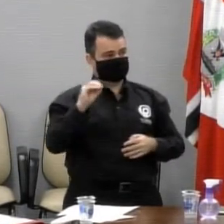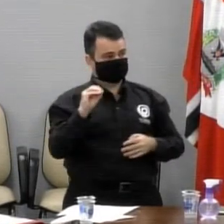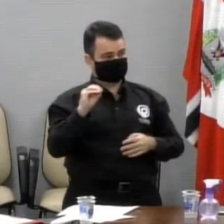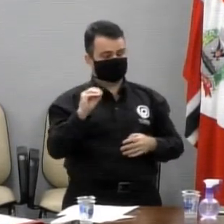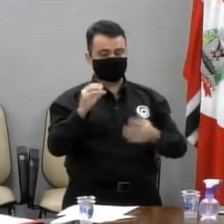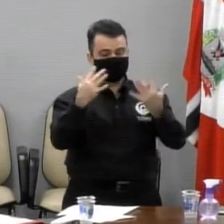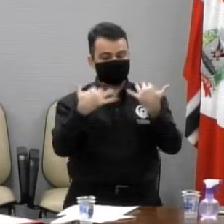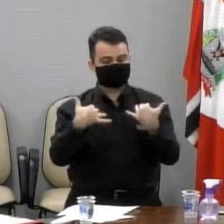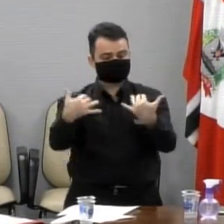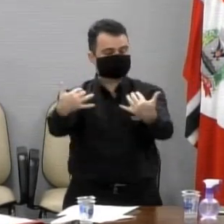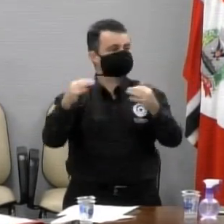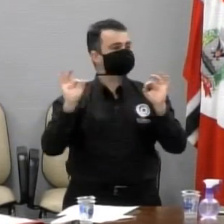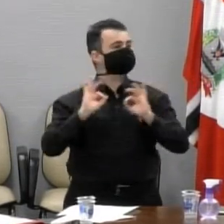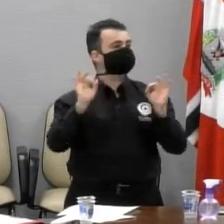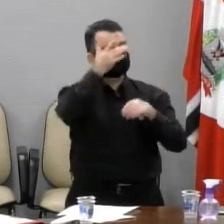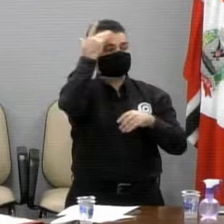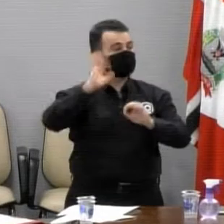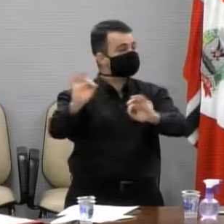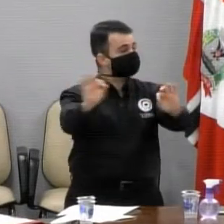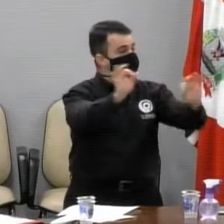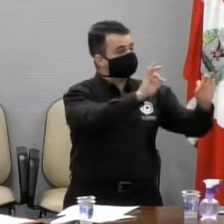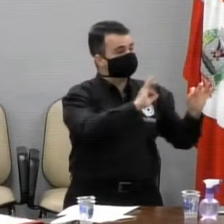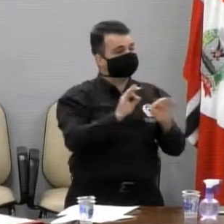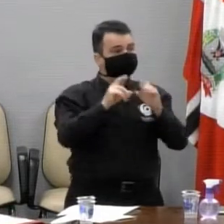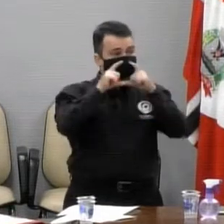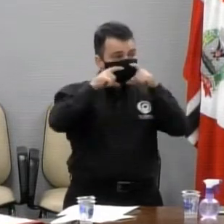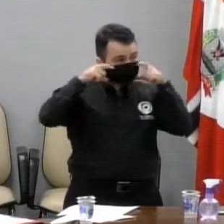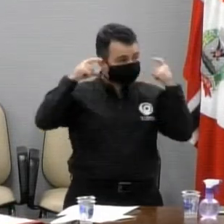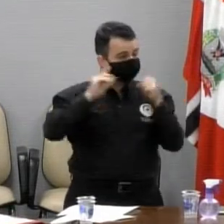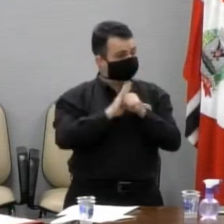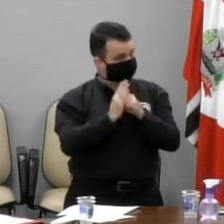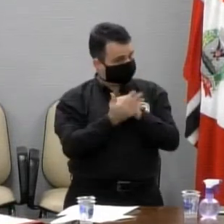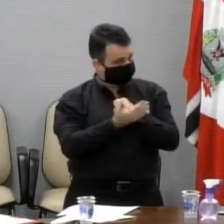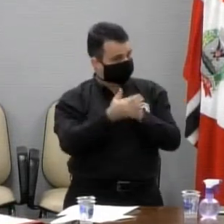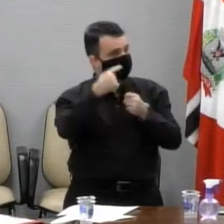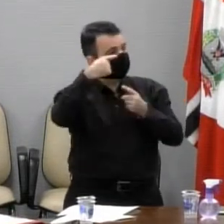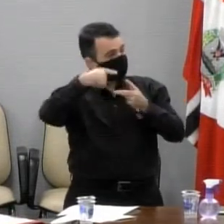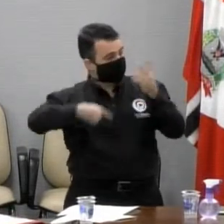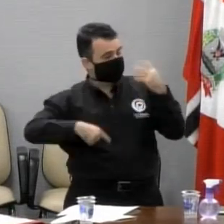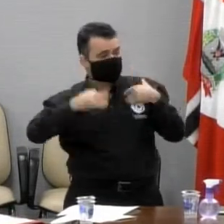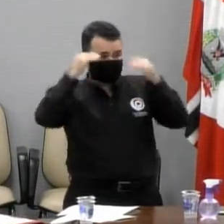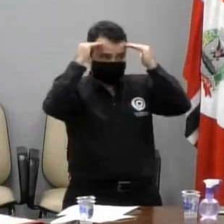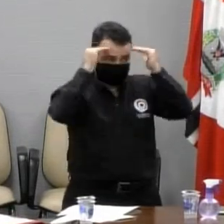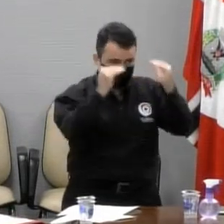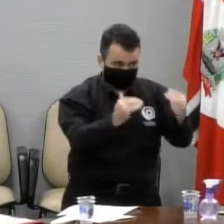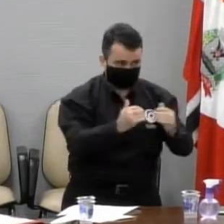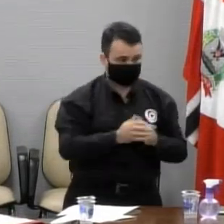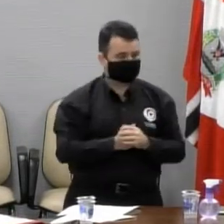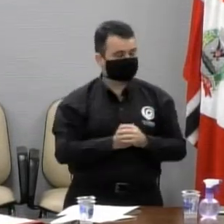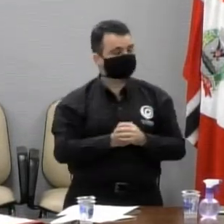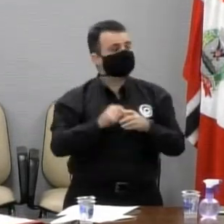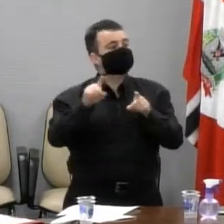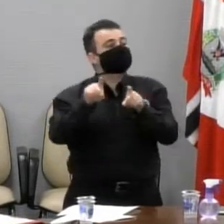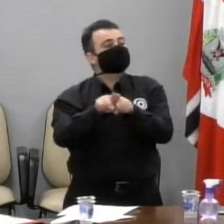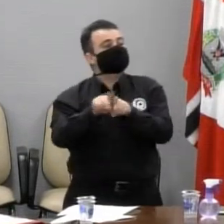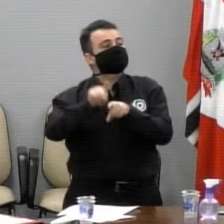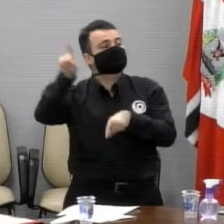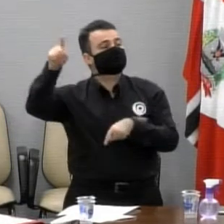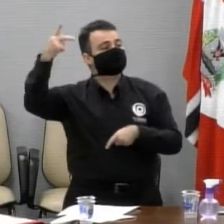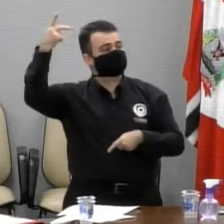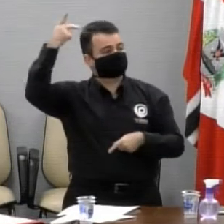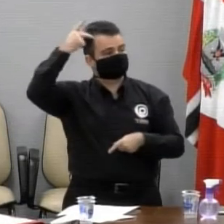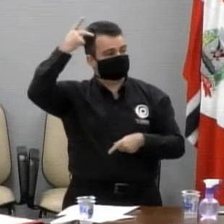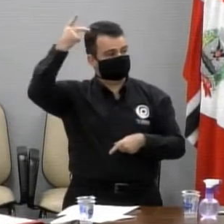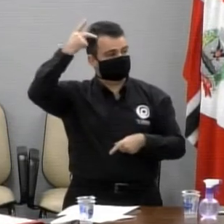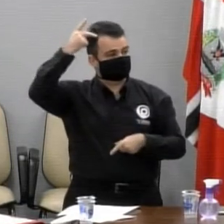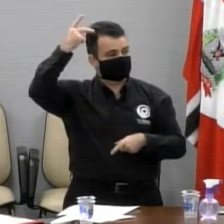respeitando as orientações do distanciamento e o Dom Odilo Scherer, em São Paulo, na época em que